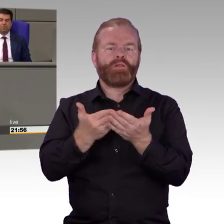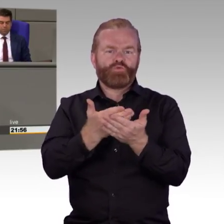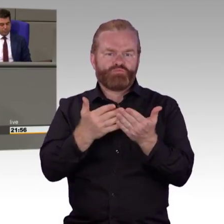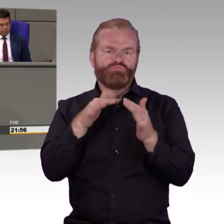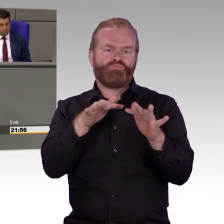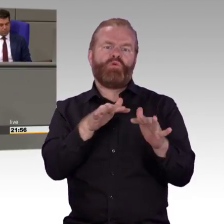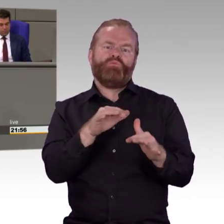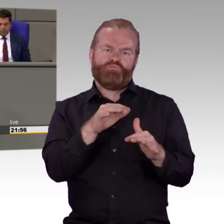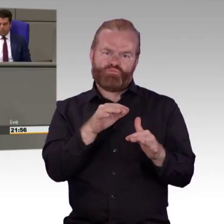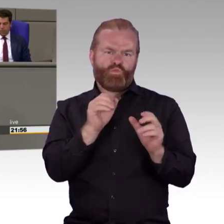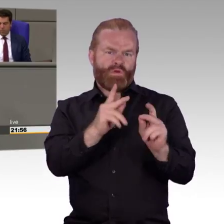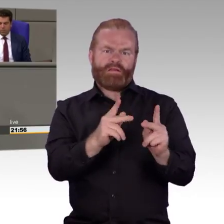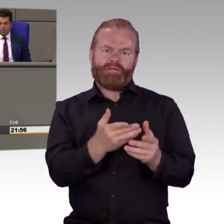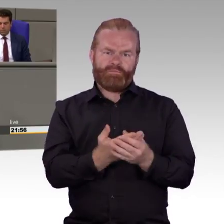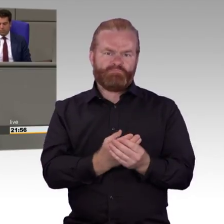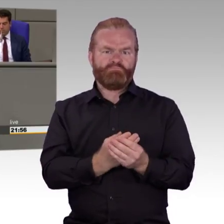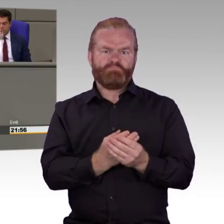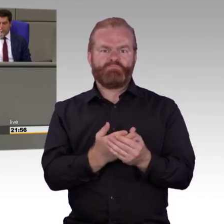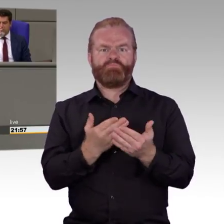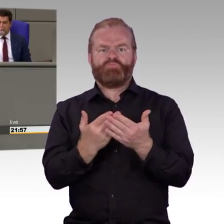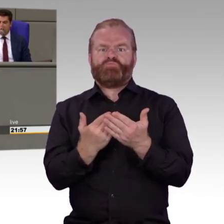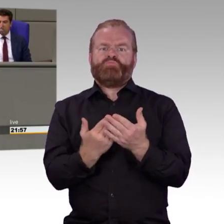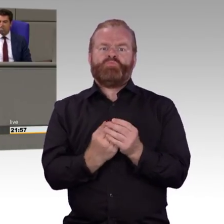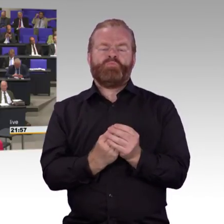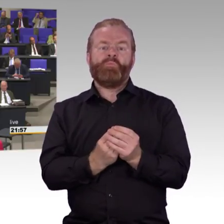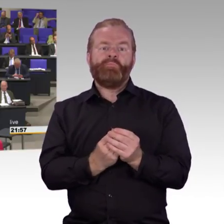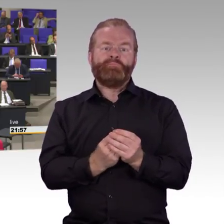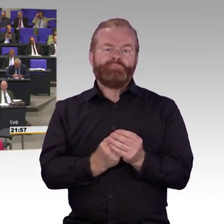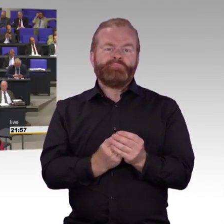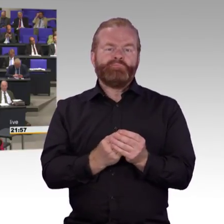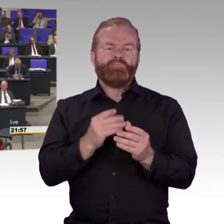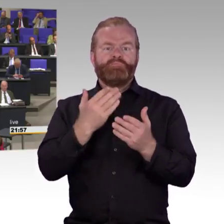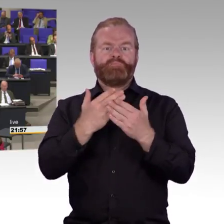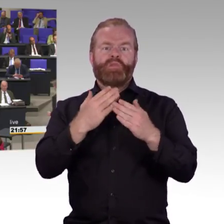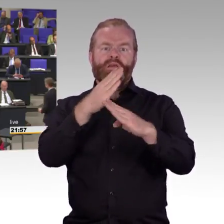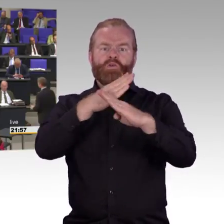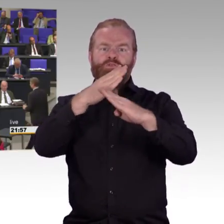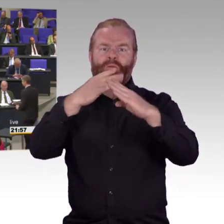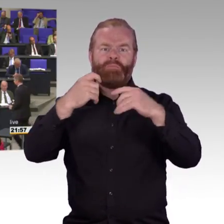ernst nehmen können. Dann sind wir gemeinsam auf einem guten Weg. Herzlichen Dank. Vielen Dank, Jens Beek.